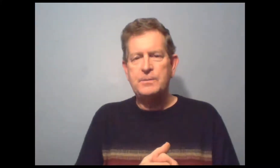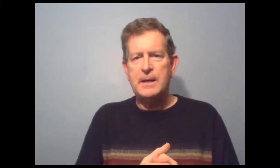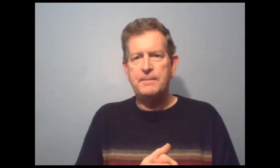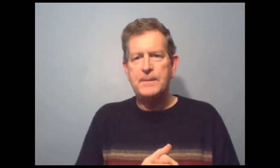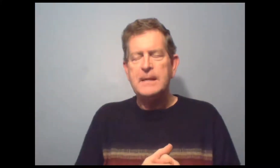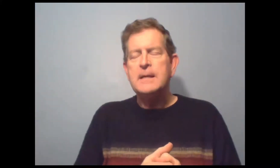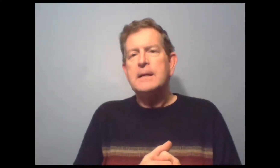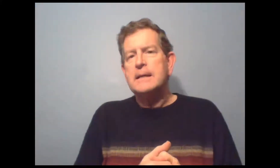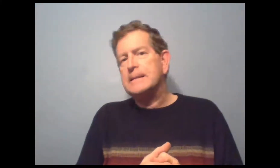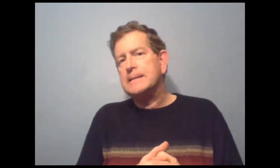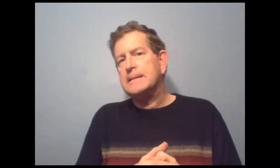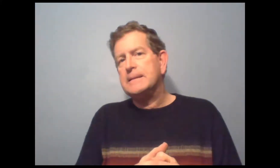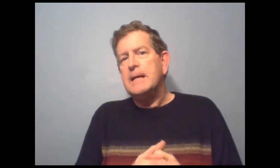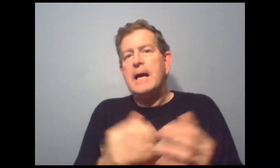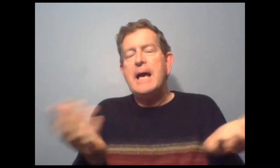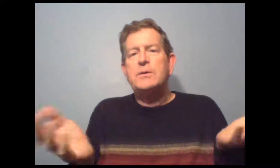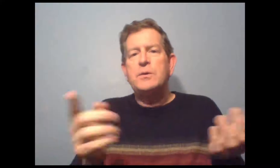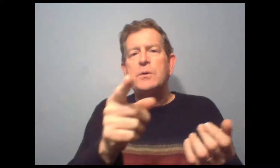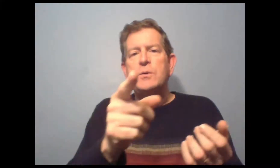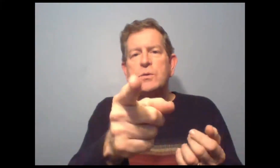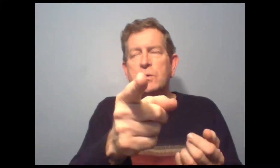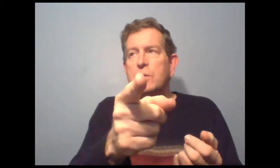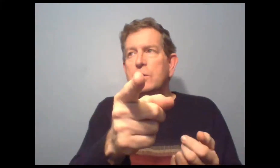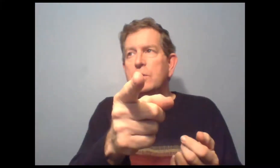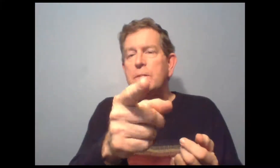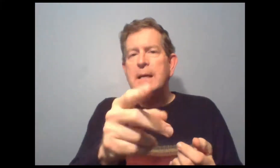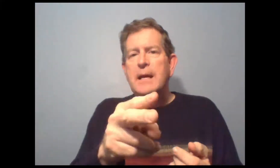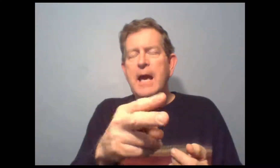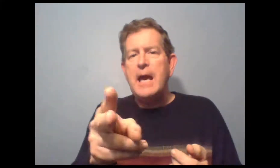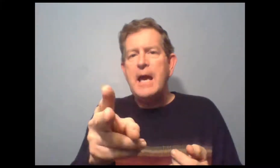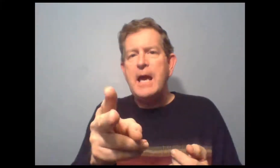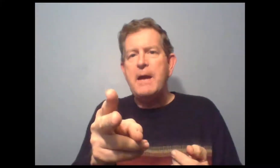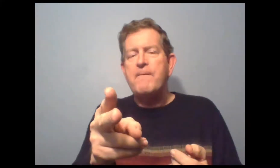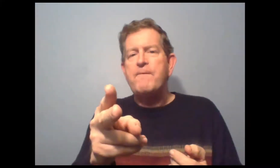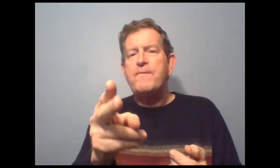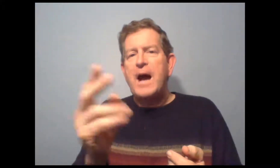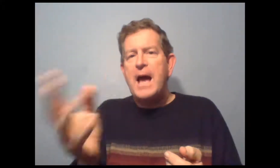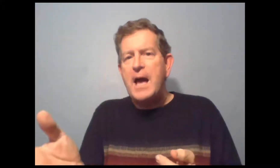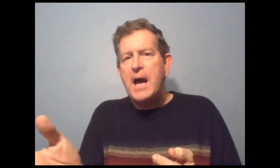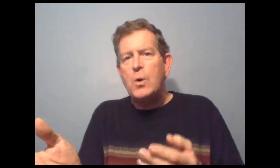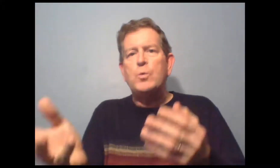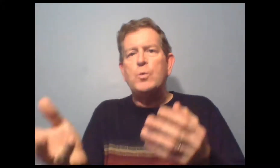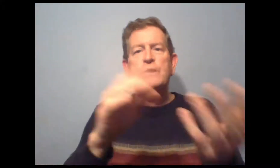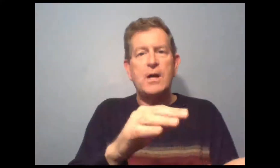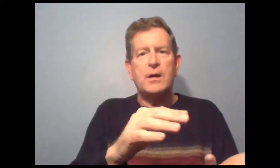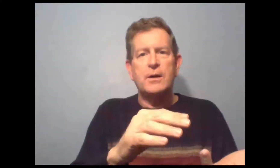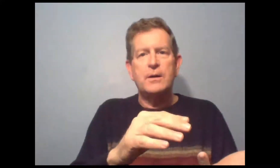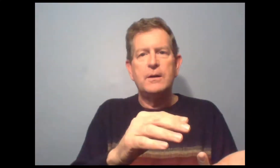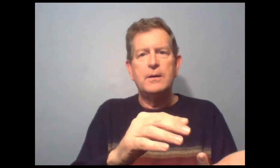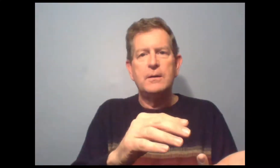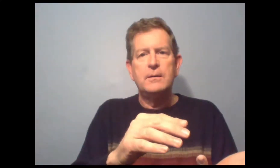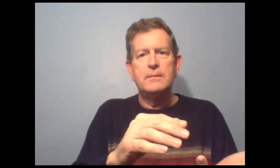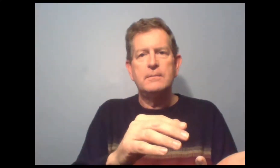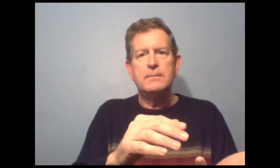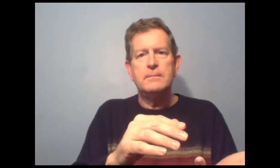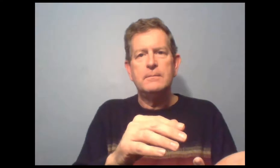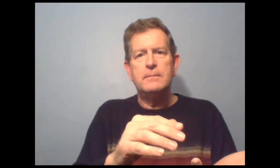N'est-ce pas ? Est-ce que tu es frère ou sœur?